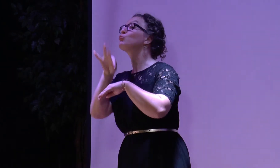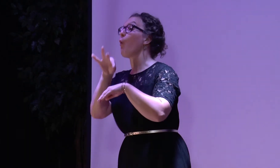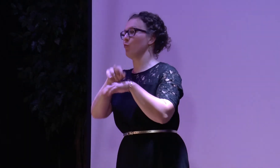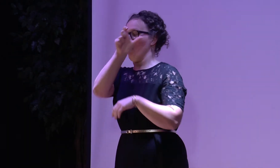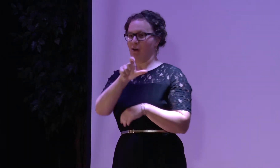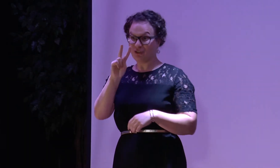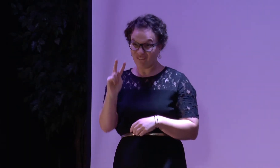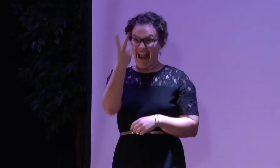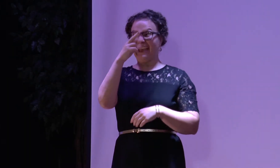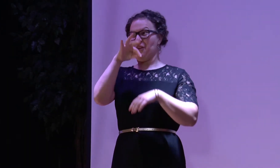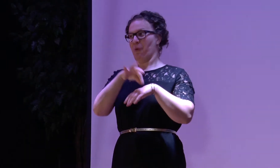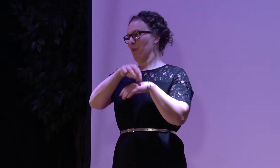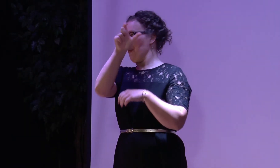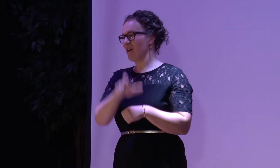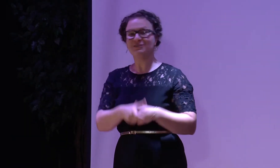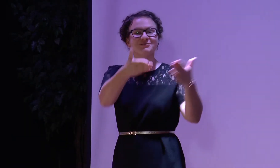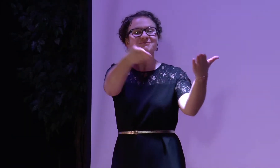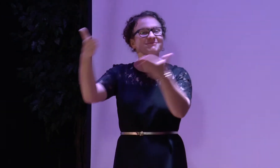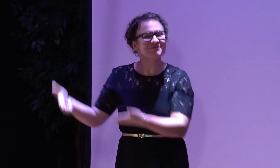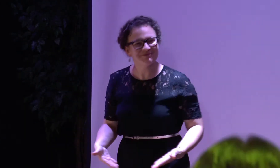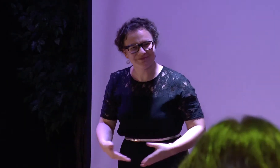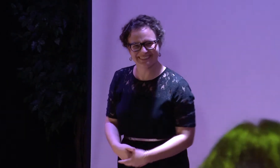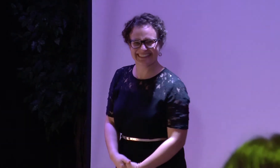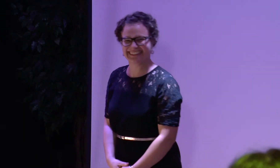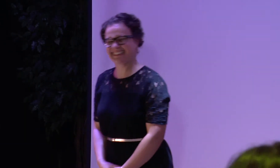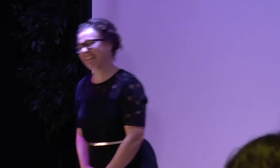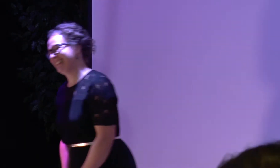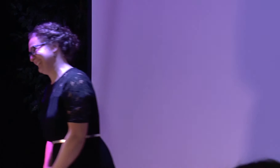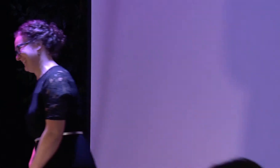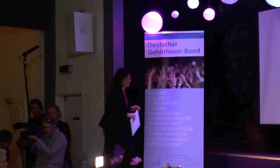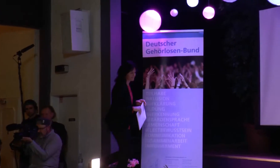Entschuldigung, Dr. Tatjana Ingeniegel. Unsere zweite Doktorin.